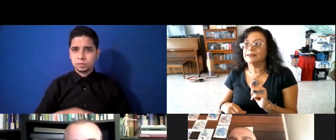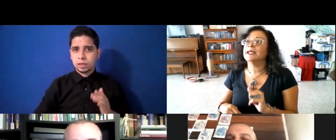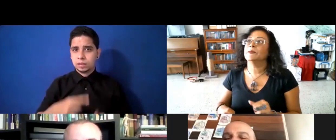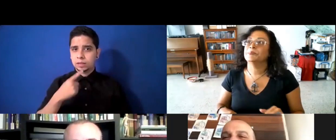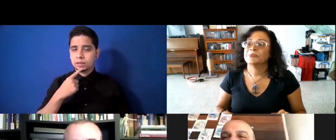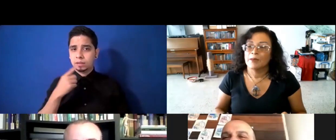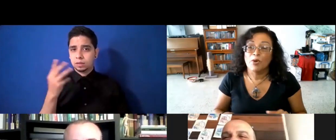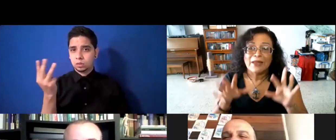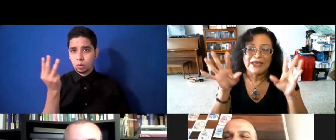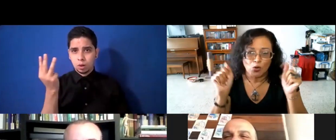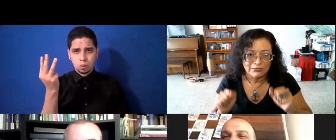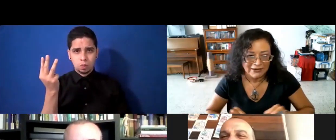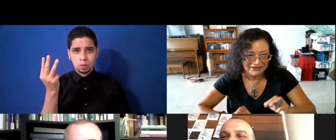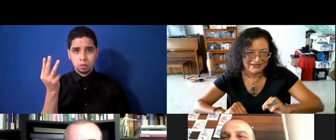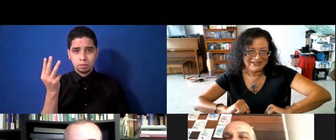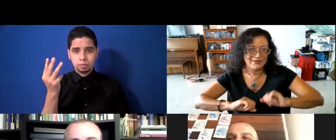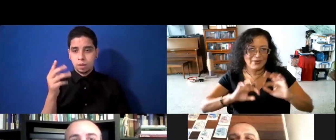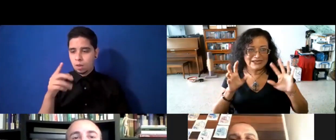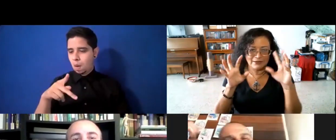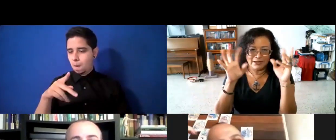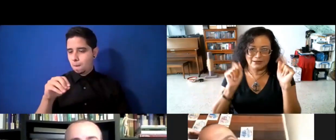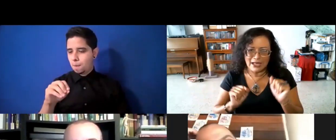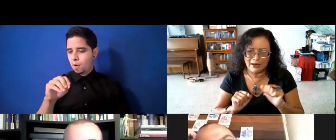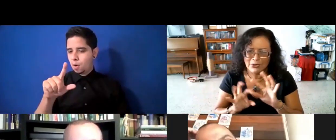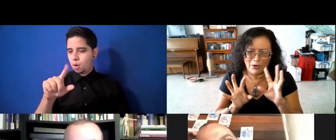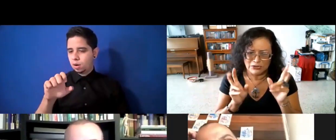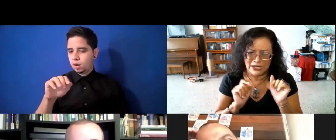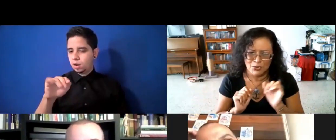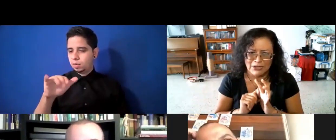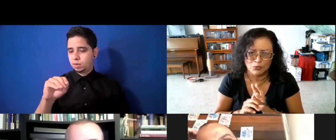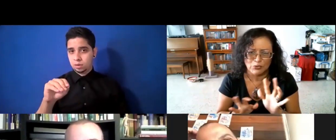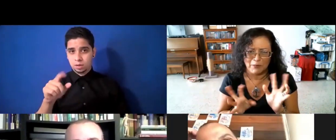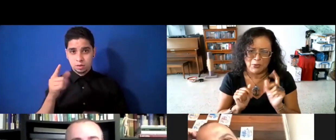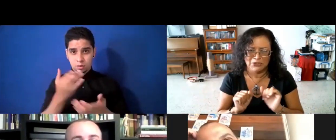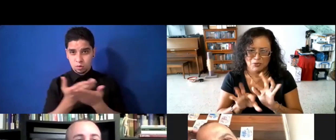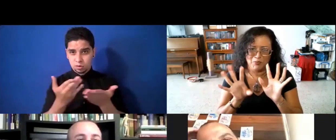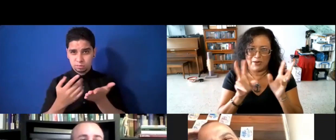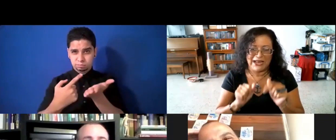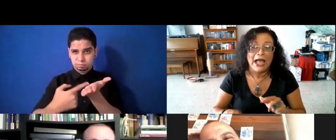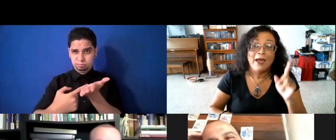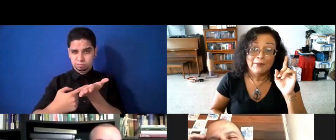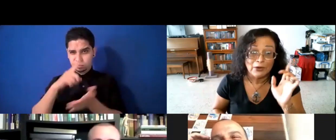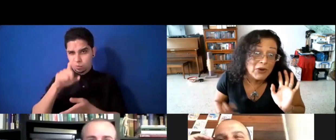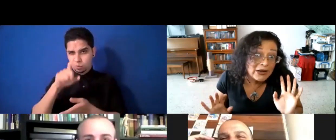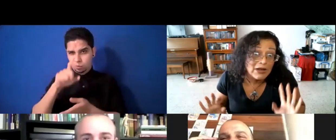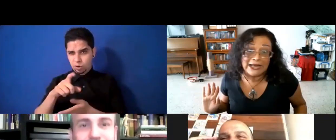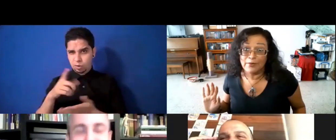polémico. Y me dice, algunas cosas que tú ustedes preguntas son polémicas. Pero bueno, hay que